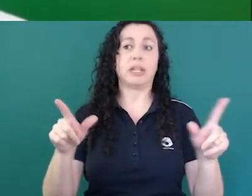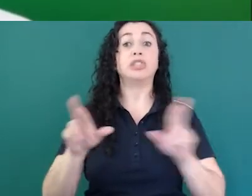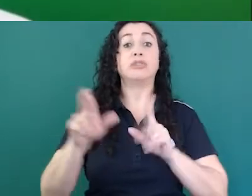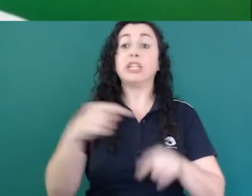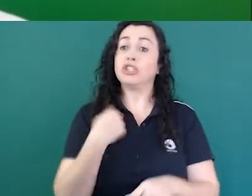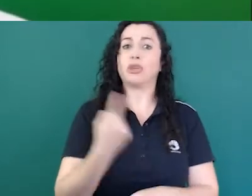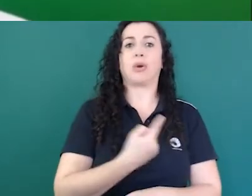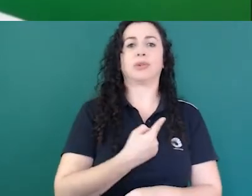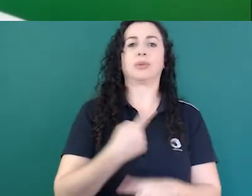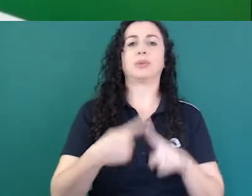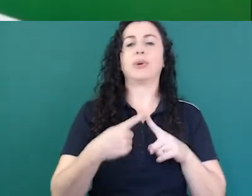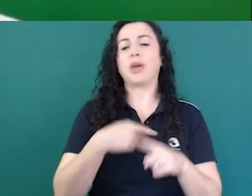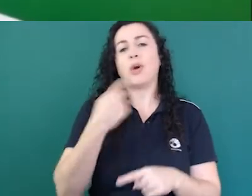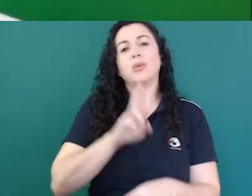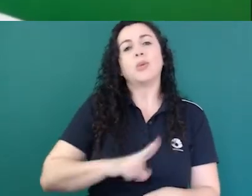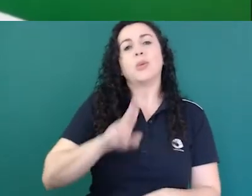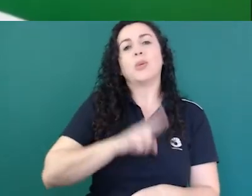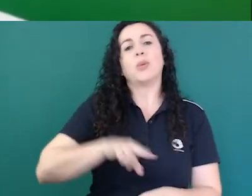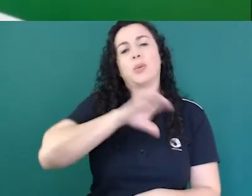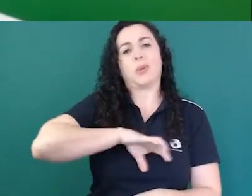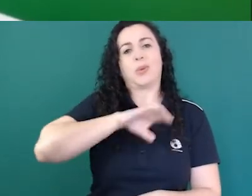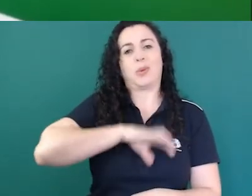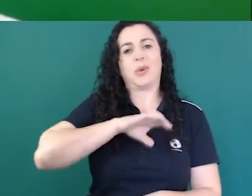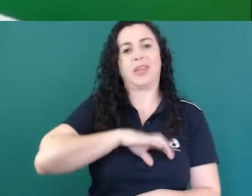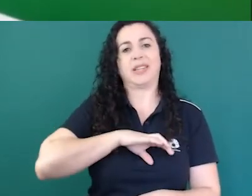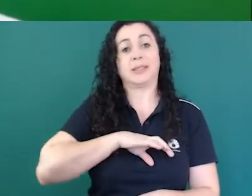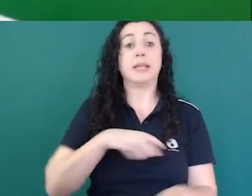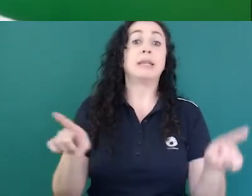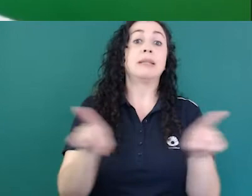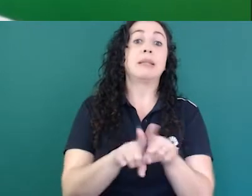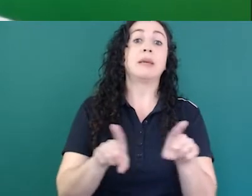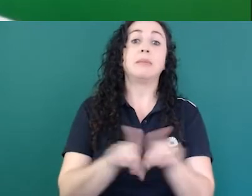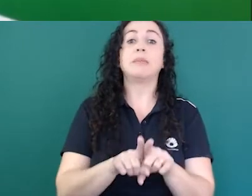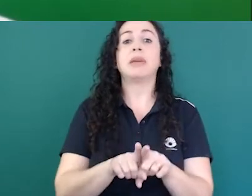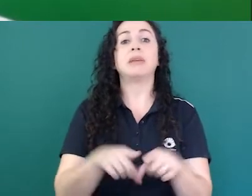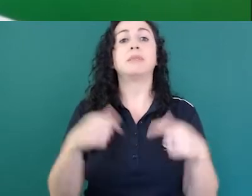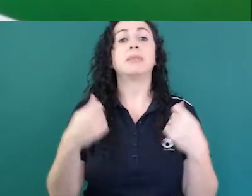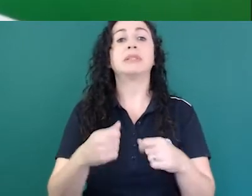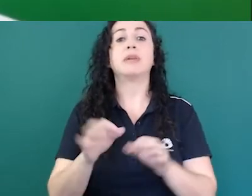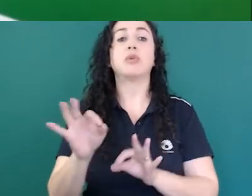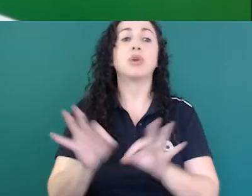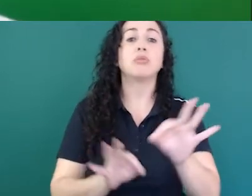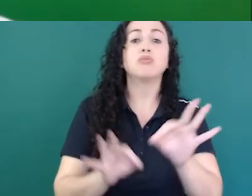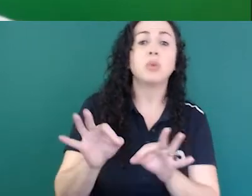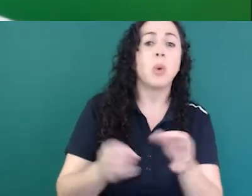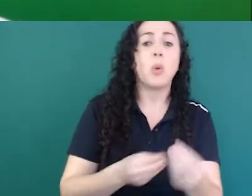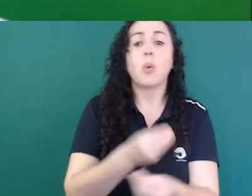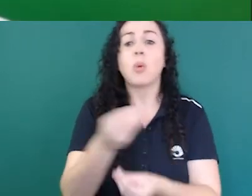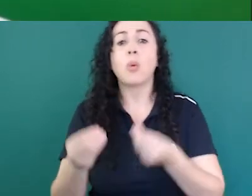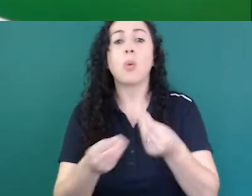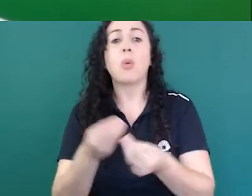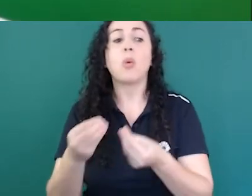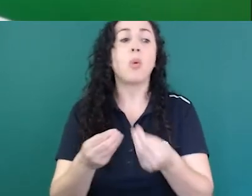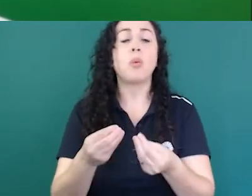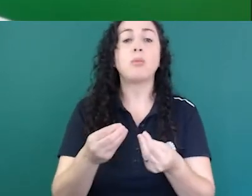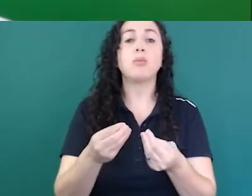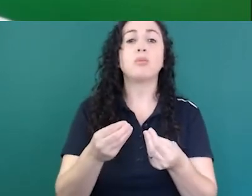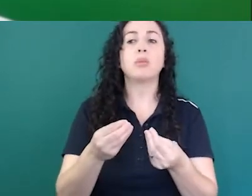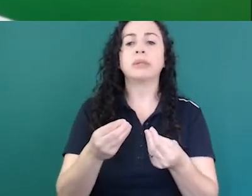nossa diferente nesse sentido e portanto também temos que de alguma coisa acomodar como se esse